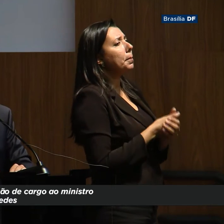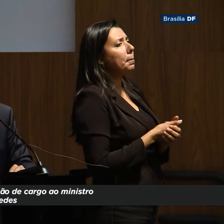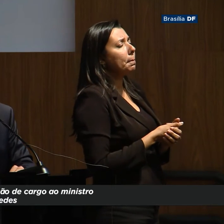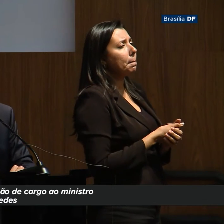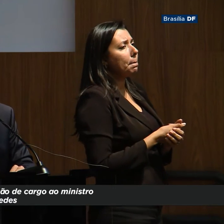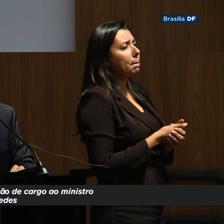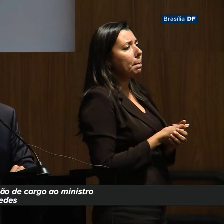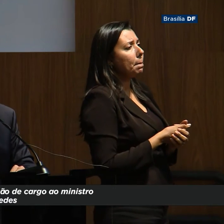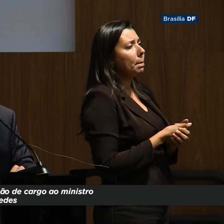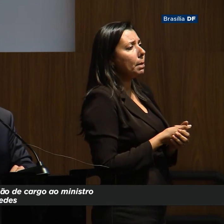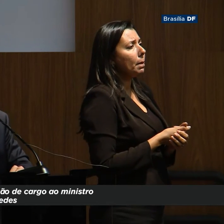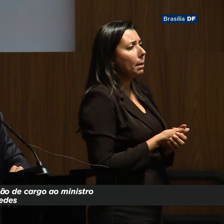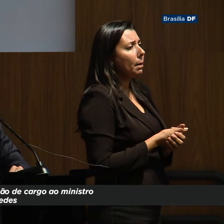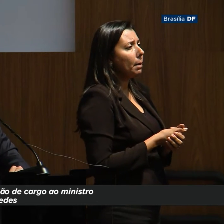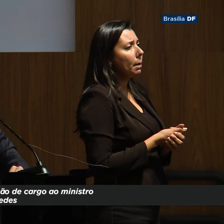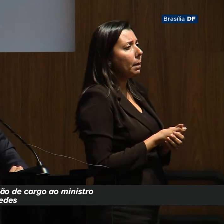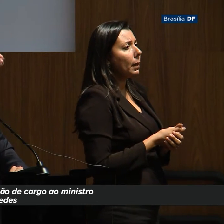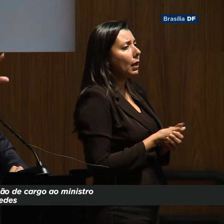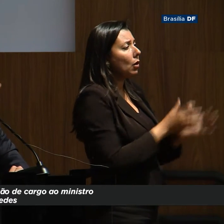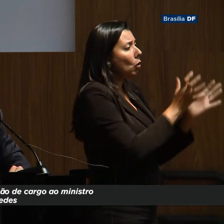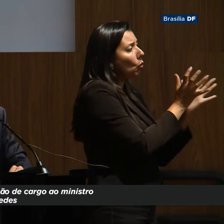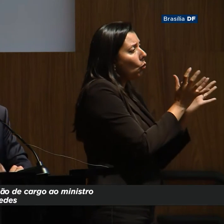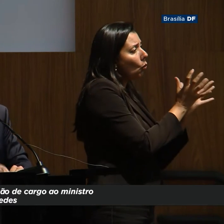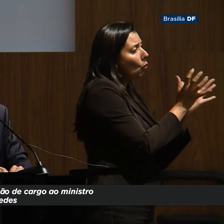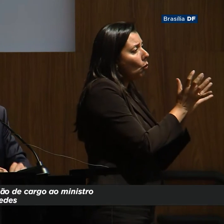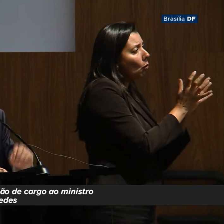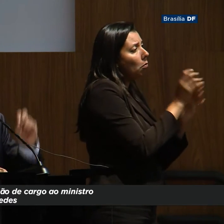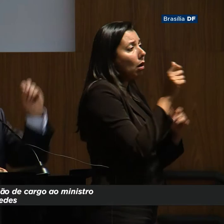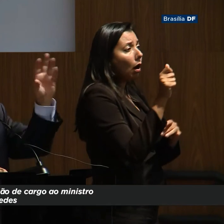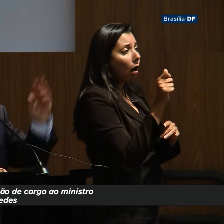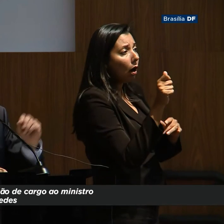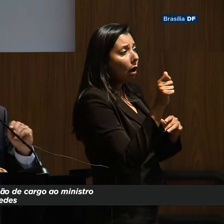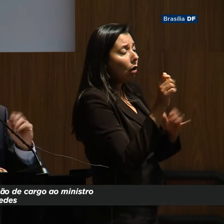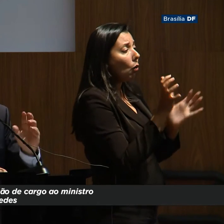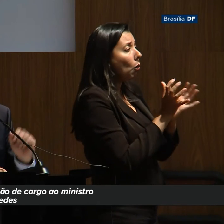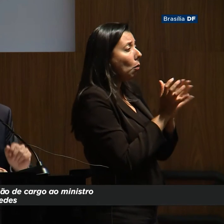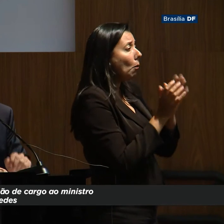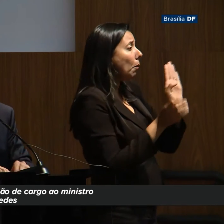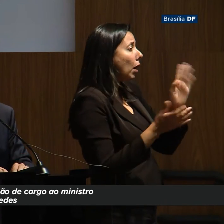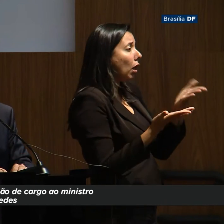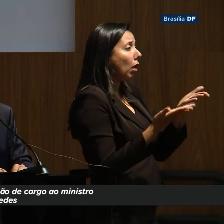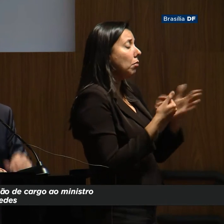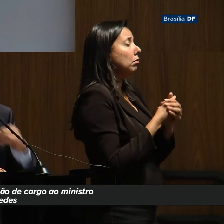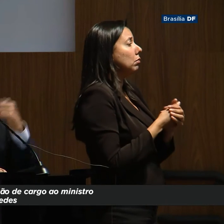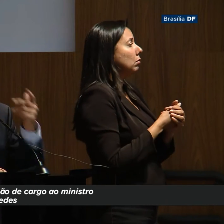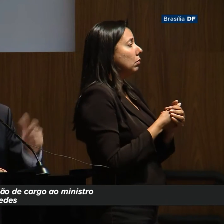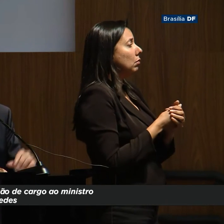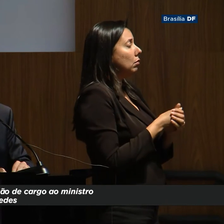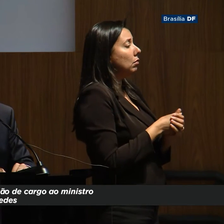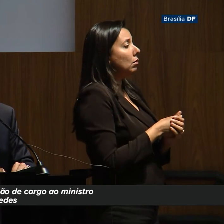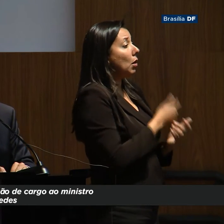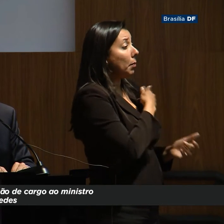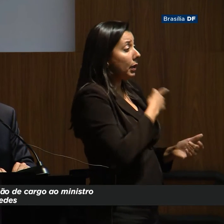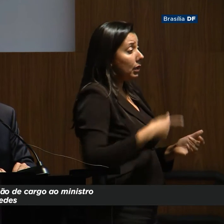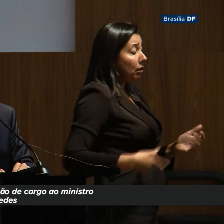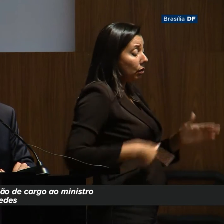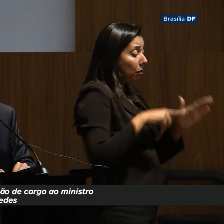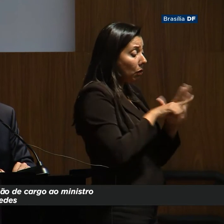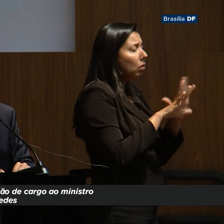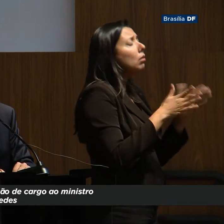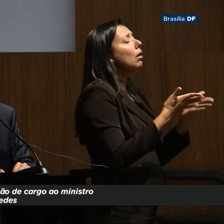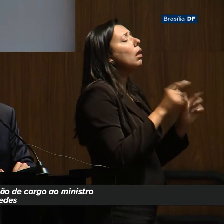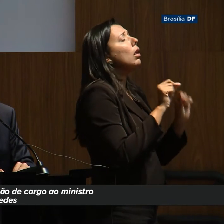grupo corporativo A, o que o Brasil pode fazer. A pergunta do presidente é a seguinte, o que nós podemos fazer pelo Brasil?